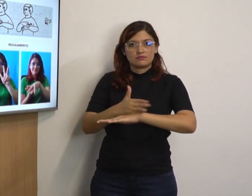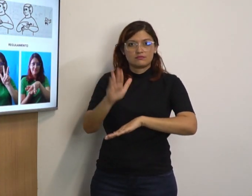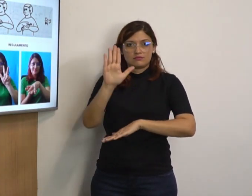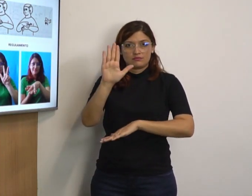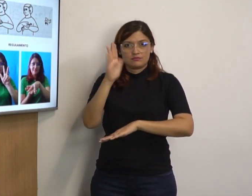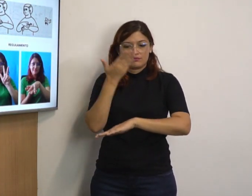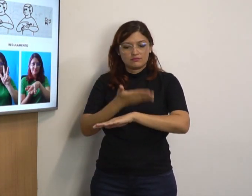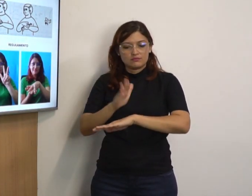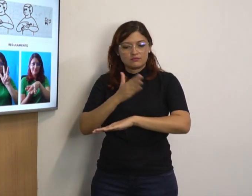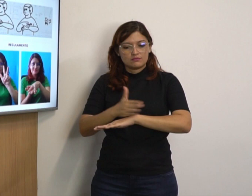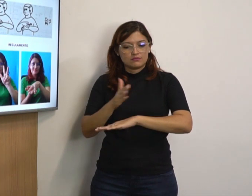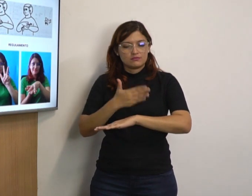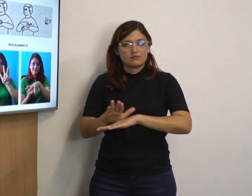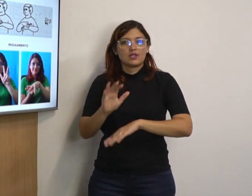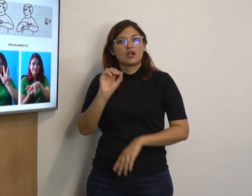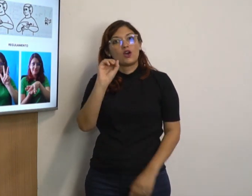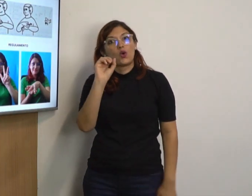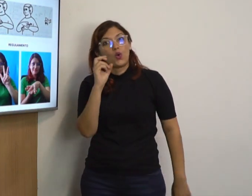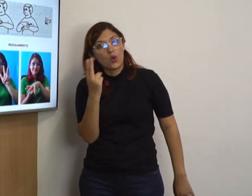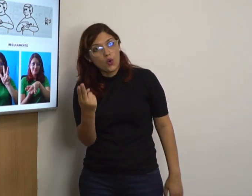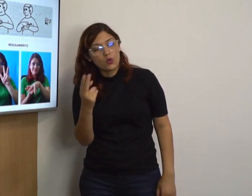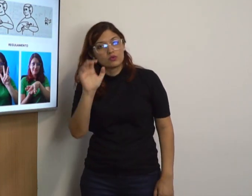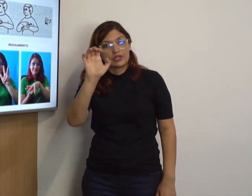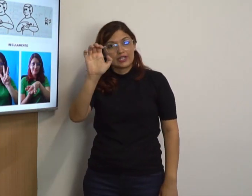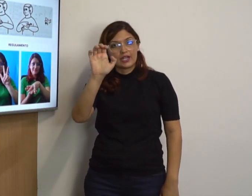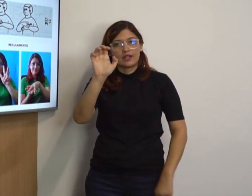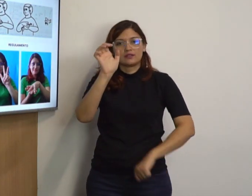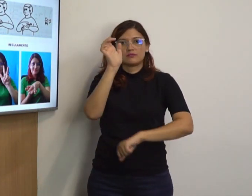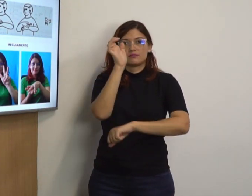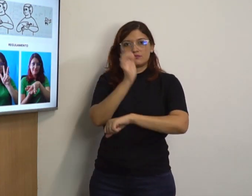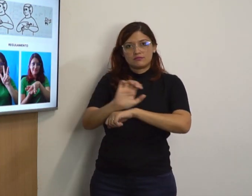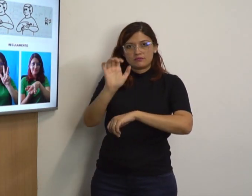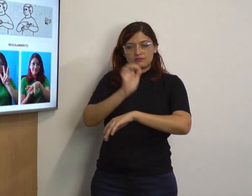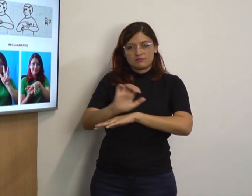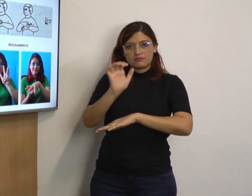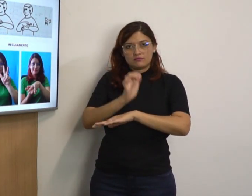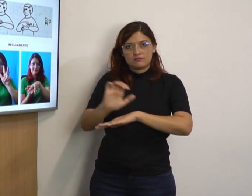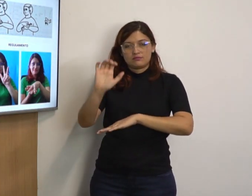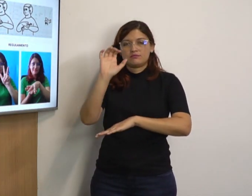com essa configuração de mão. Ou então, com a configuração de mão em E.